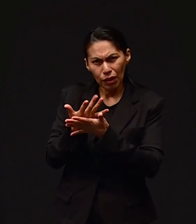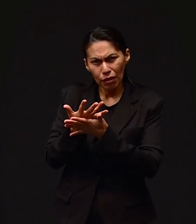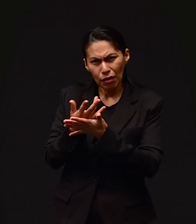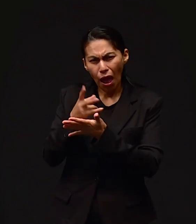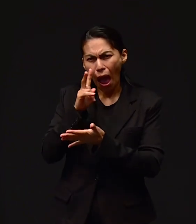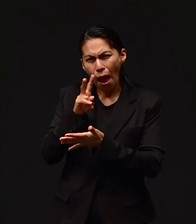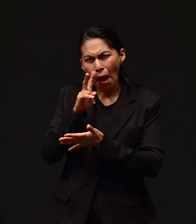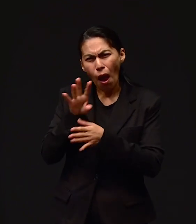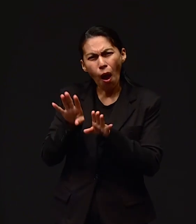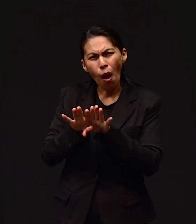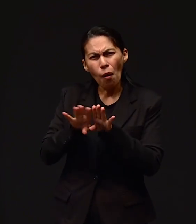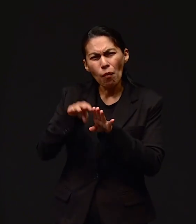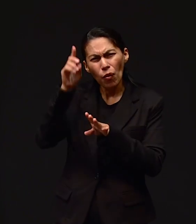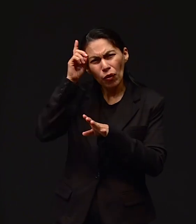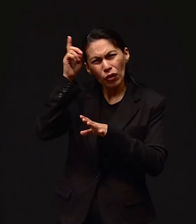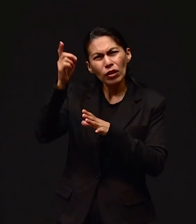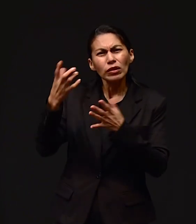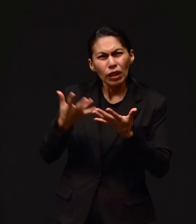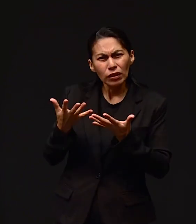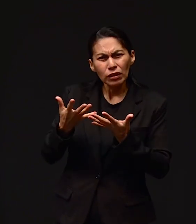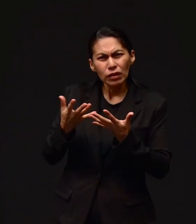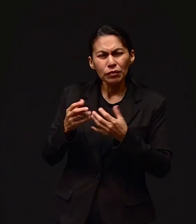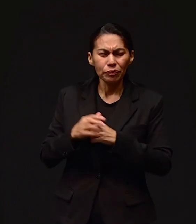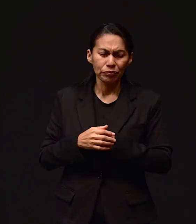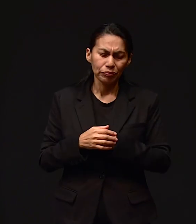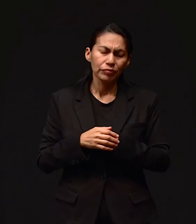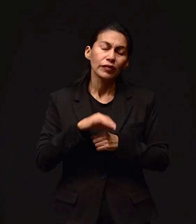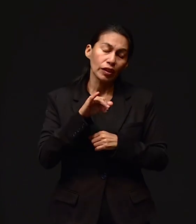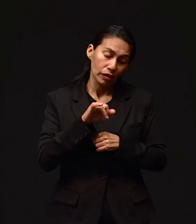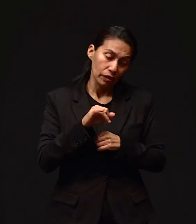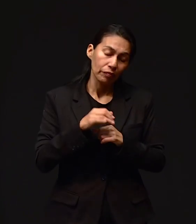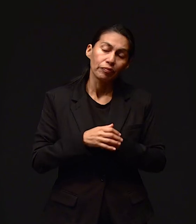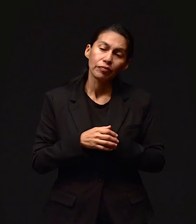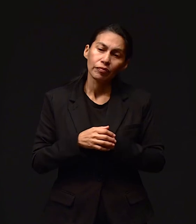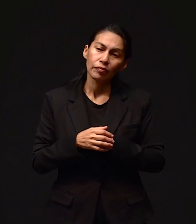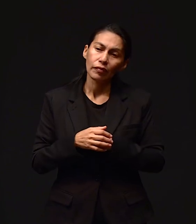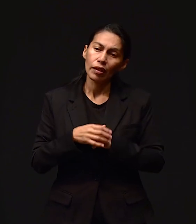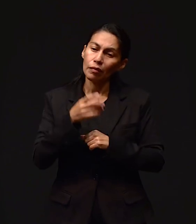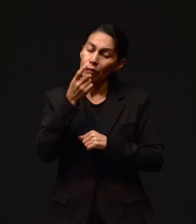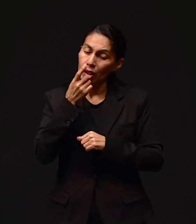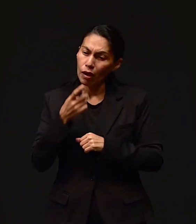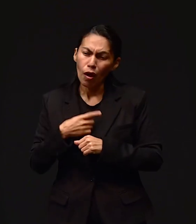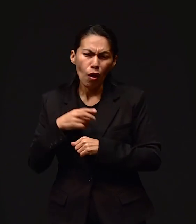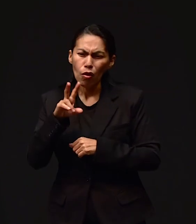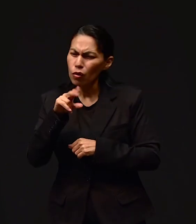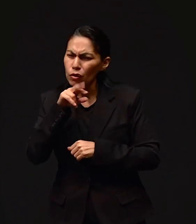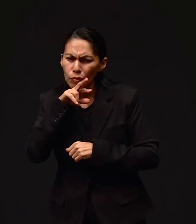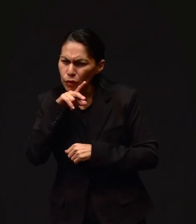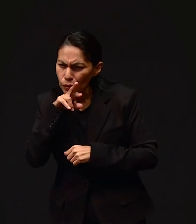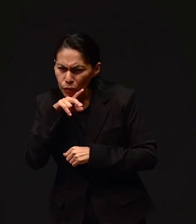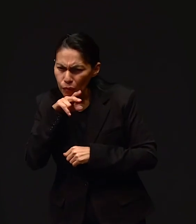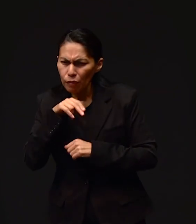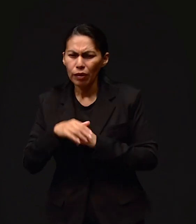veamos cómo actúa Dios en este caso. Sí, porque ellos me dijeron, pero no se preocupe, me dice.